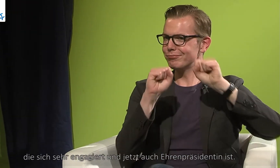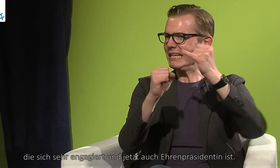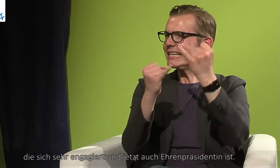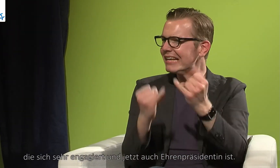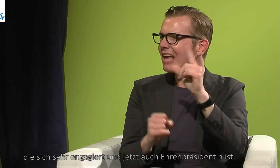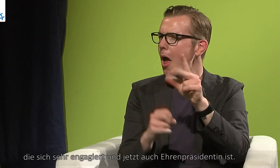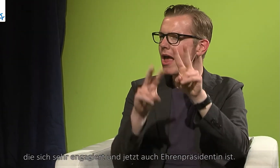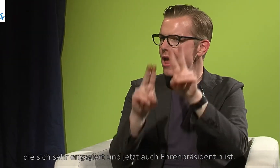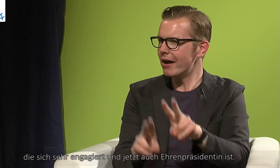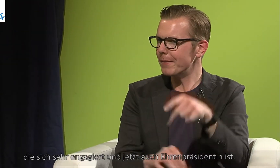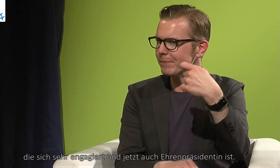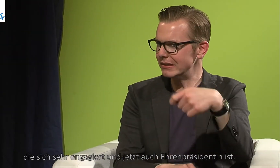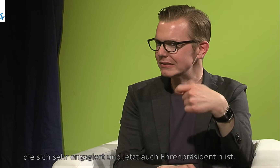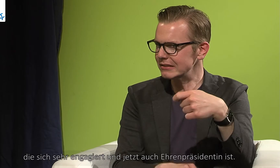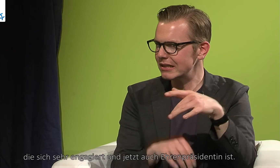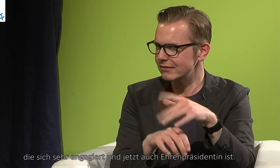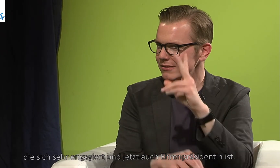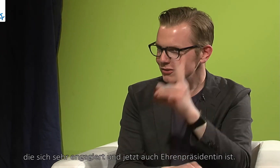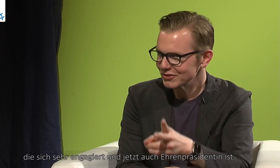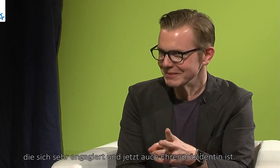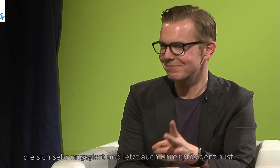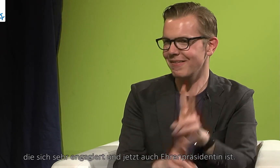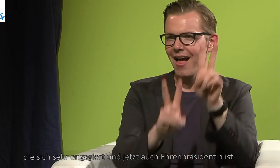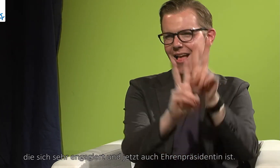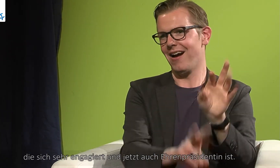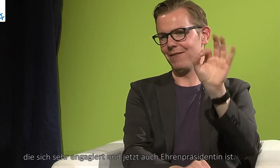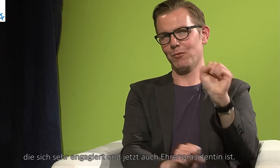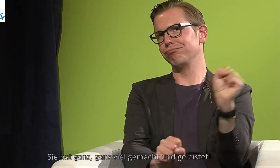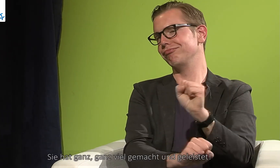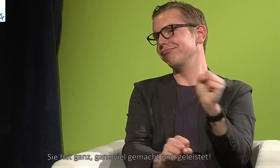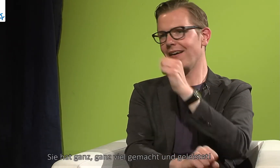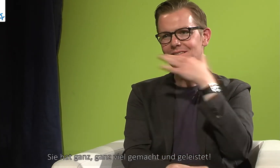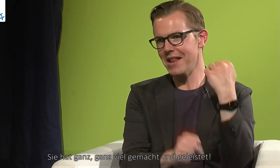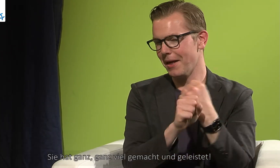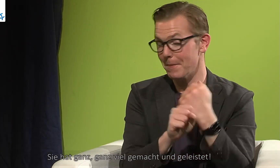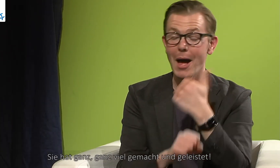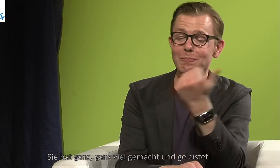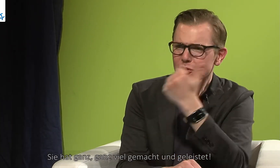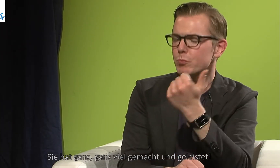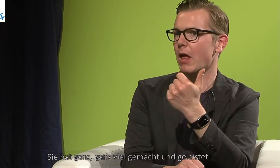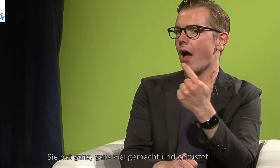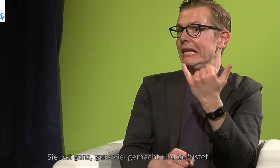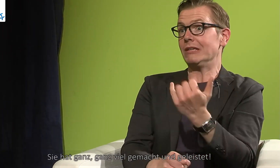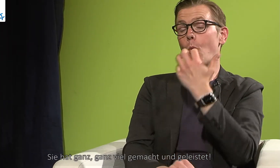die sich sehr engagiert hat und jetzt ja auch Ehrenpräsidentin ist. Also die hat ganz, ganz viel gemacht und geleistet.